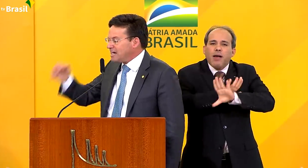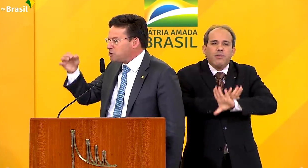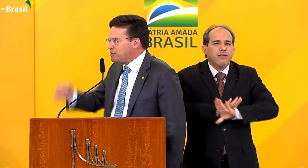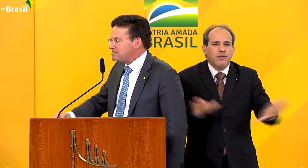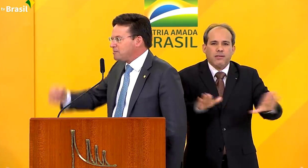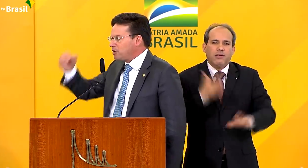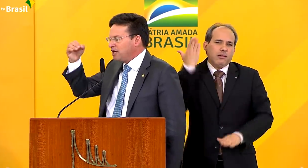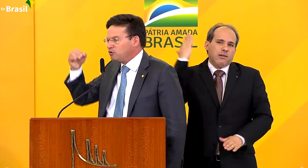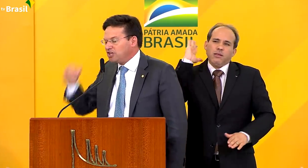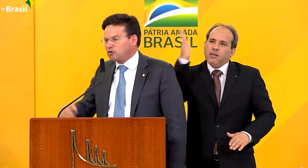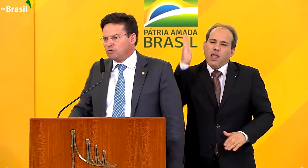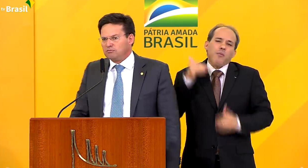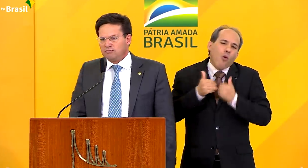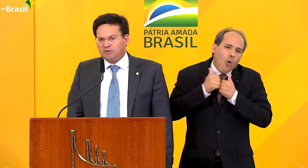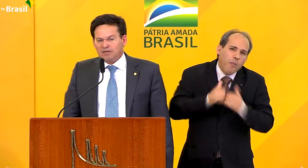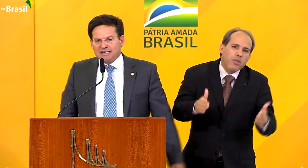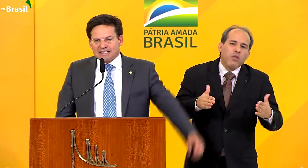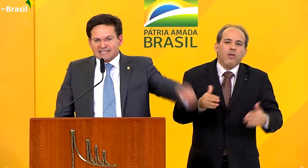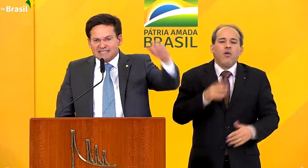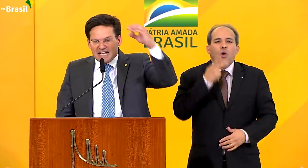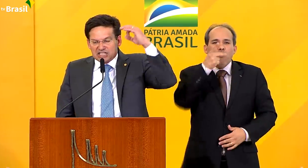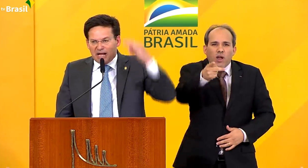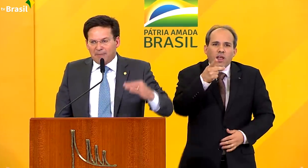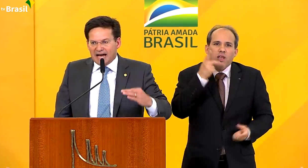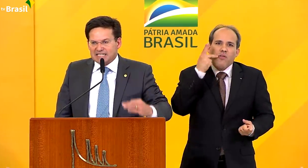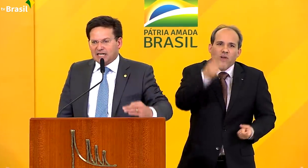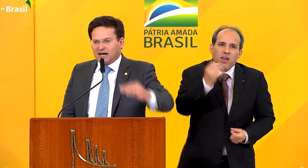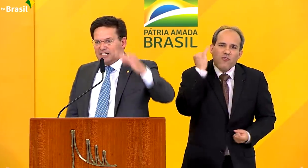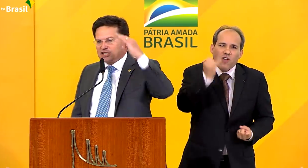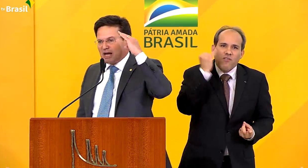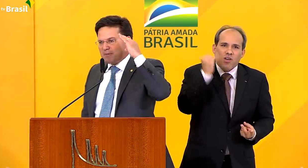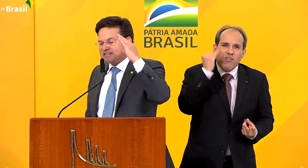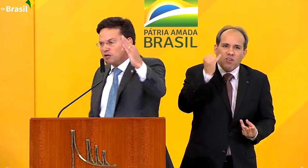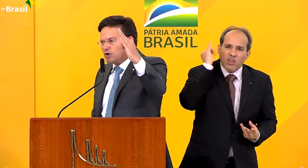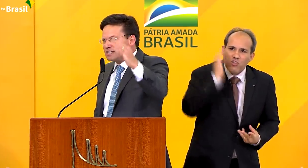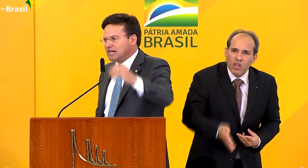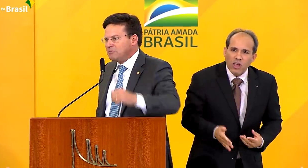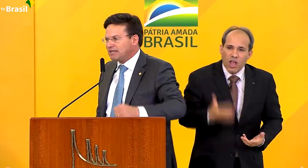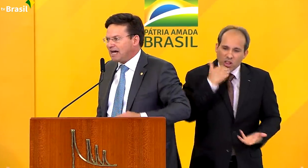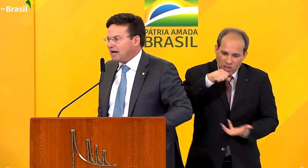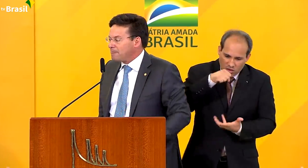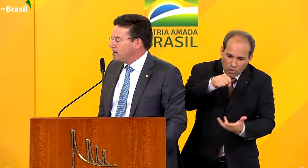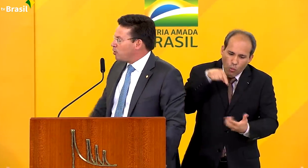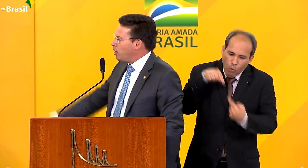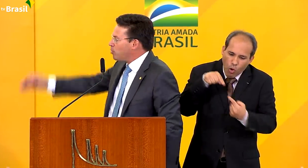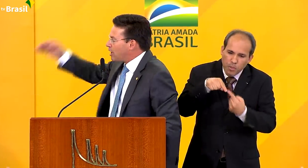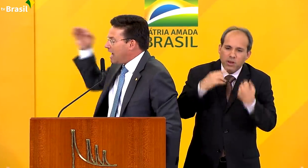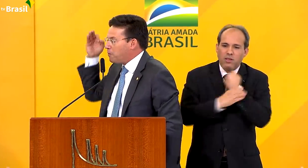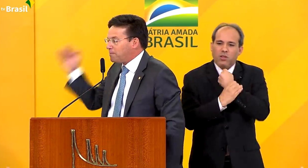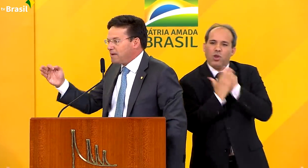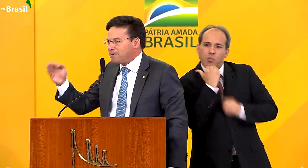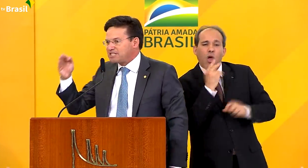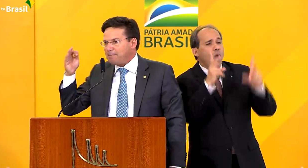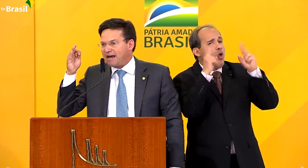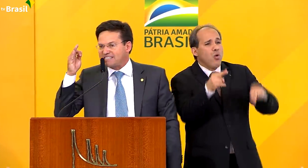porque desde o princípio eu tenho dito, cesta básica está para a segurança alimentar, como o carro-pipa está para